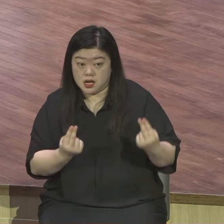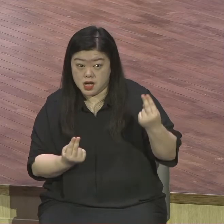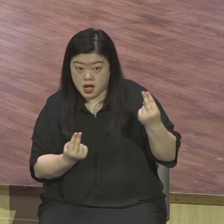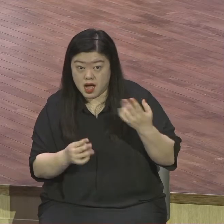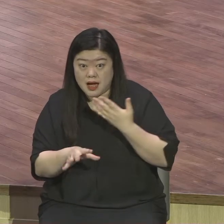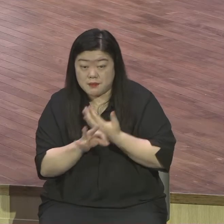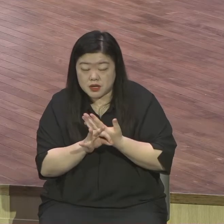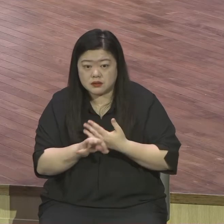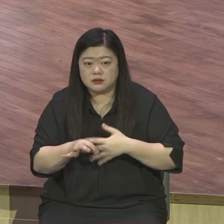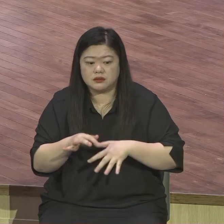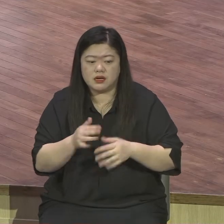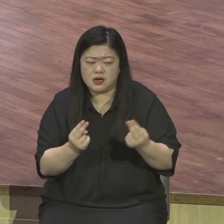사단이 다 당해버려요